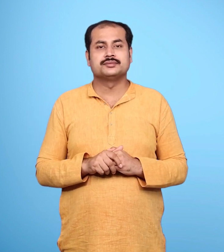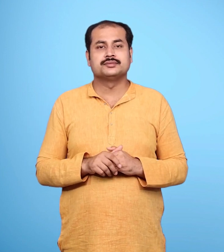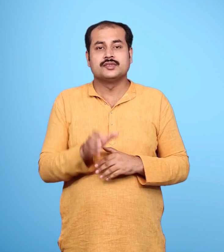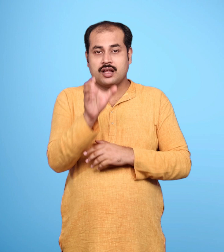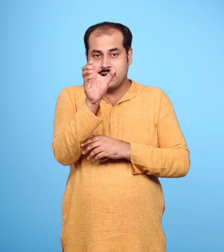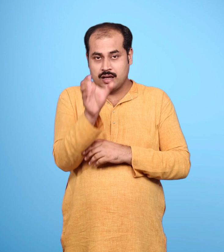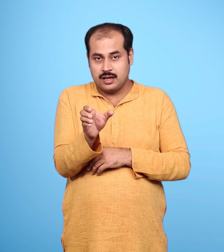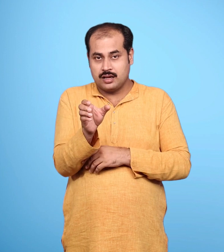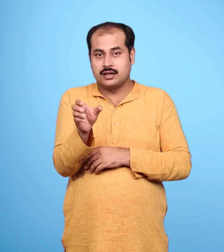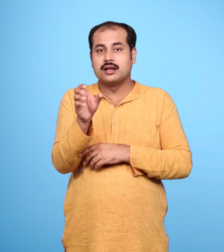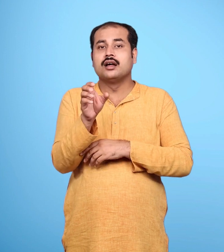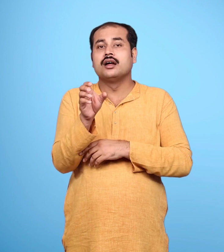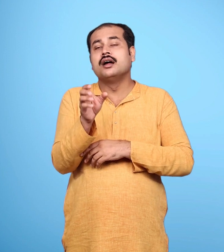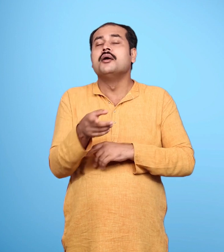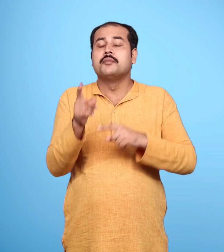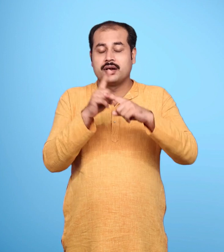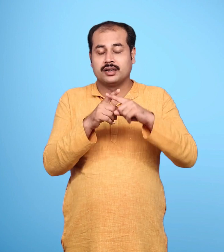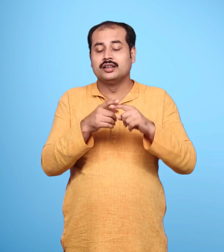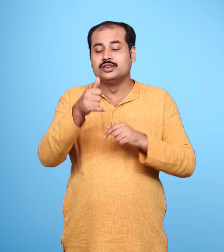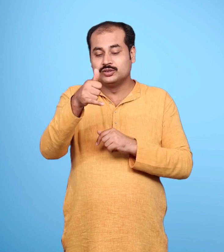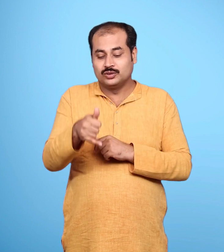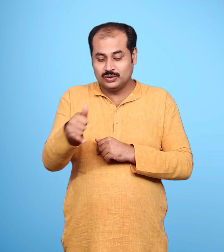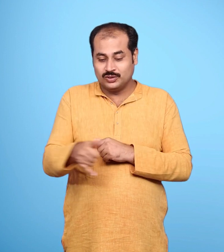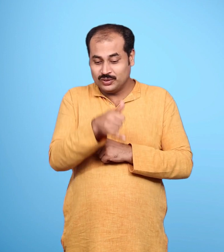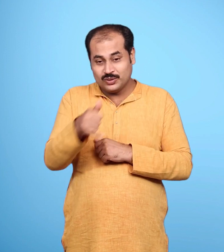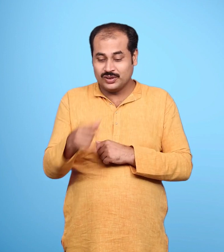खर दूशन के मारे जाने के बाद वे बौकला गए हैं